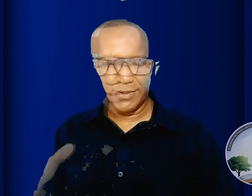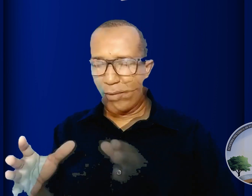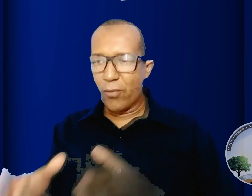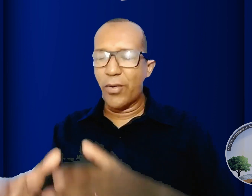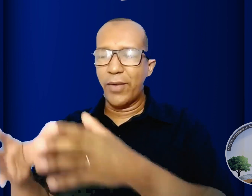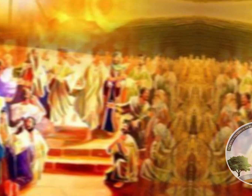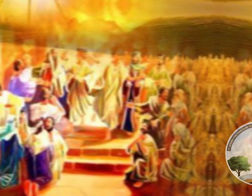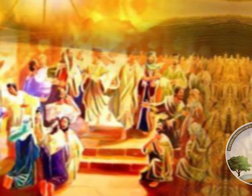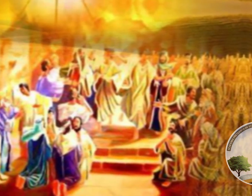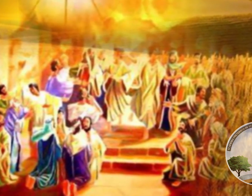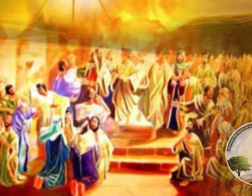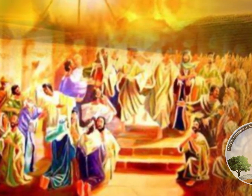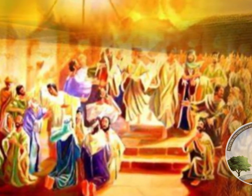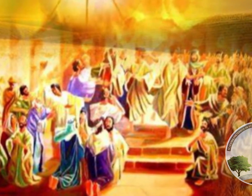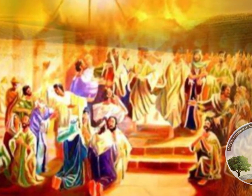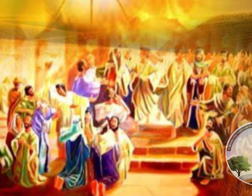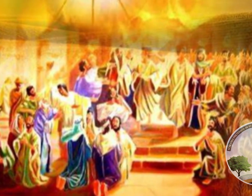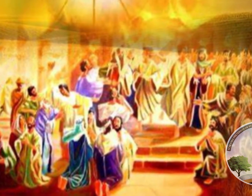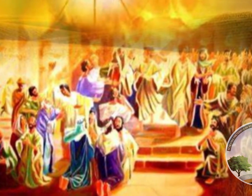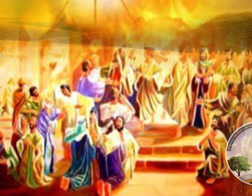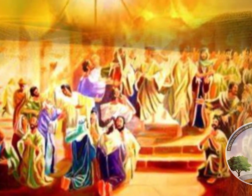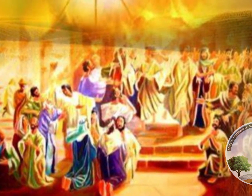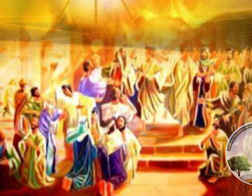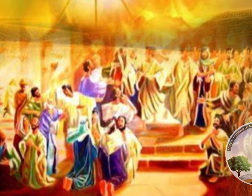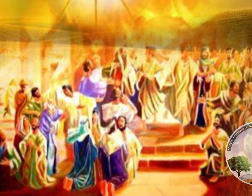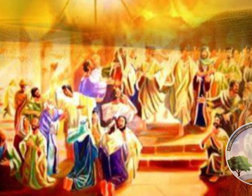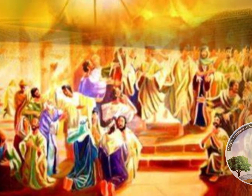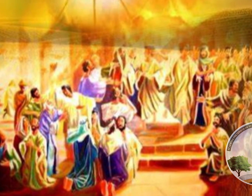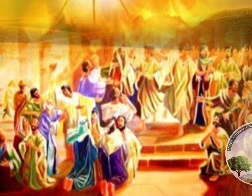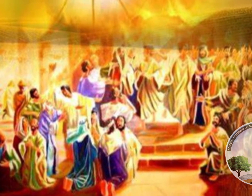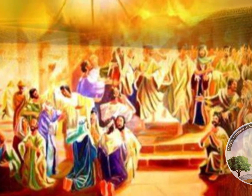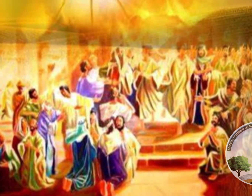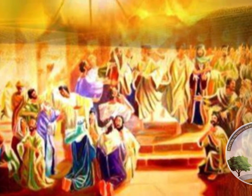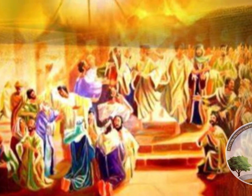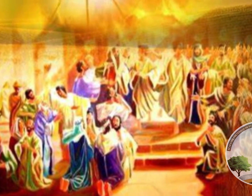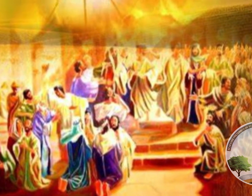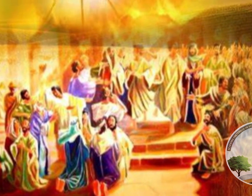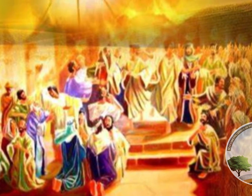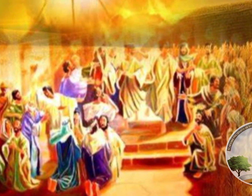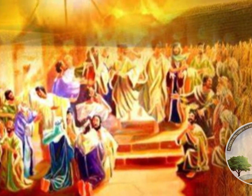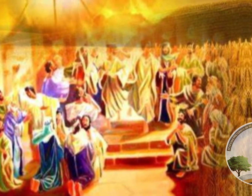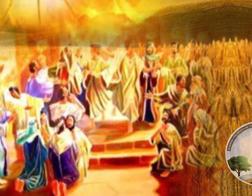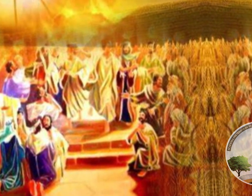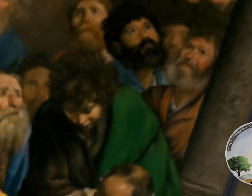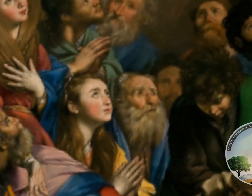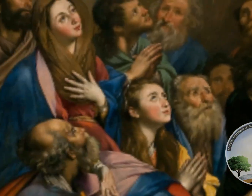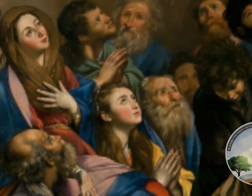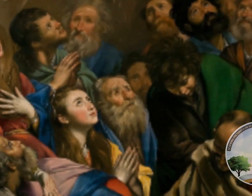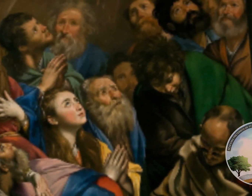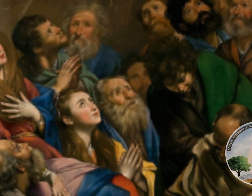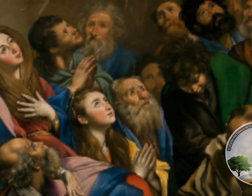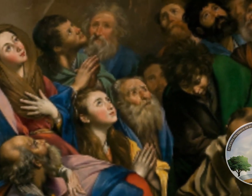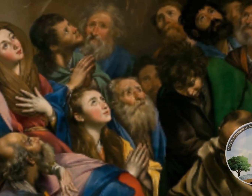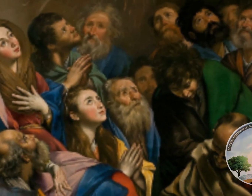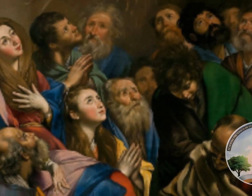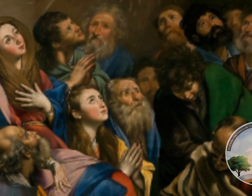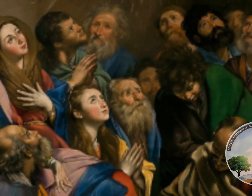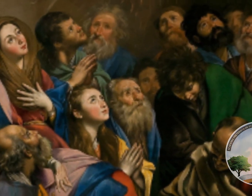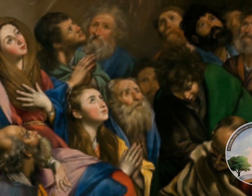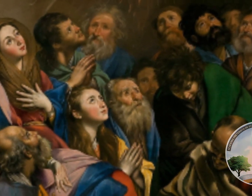ocorreu o registro da primeira ressurreição como apresentamos aqui os mortos ouviram a voz do filho de Deus e viveriam como